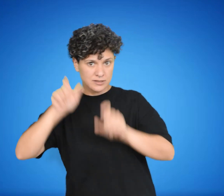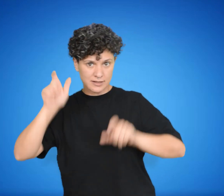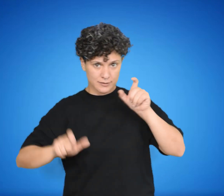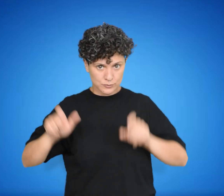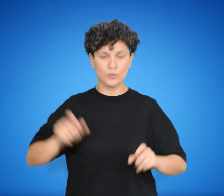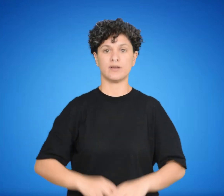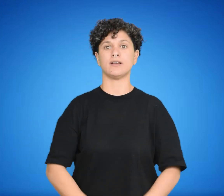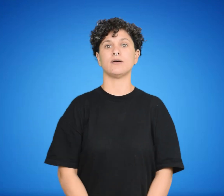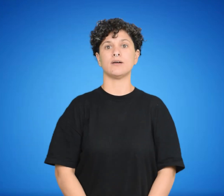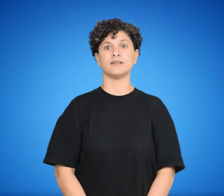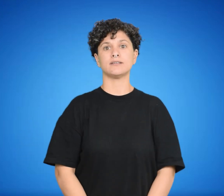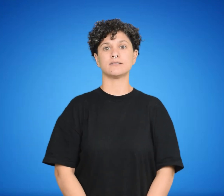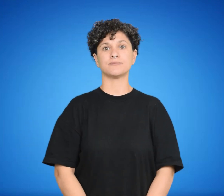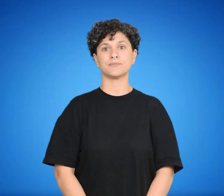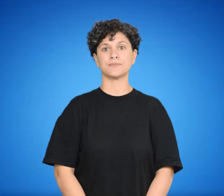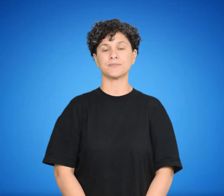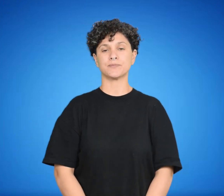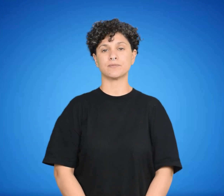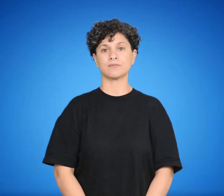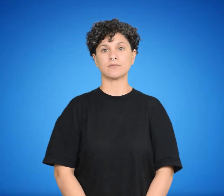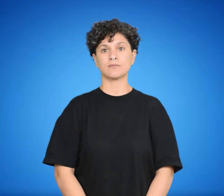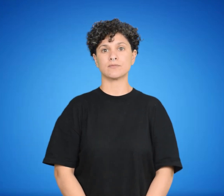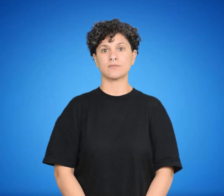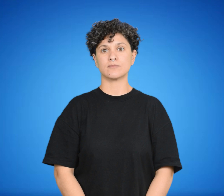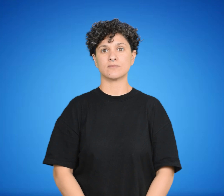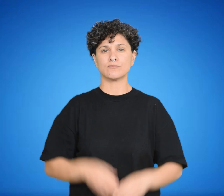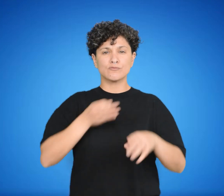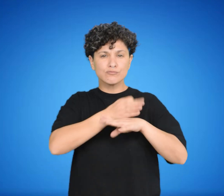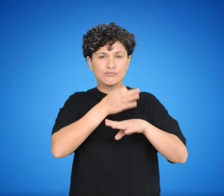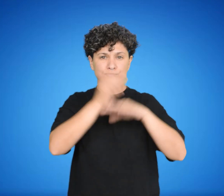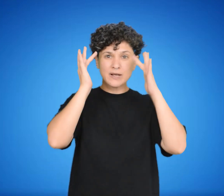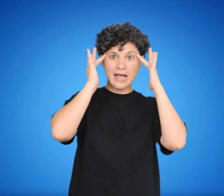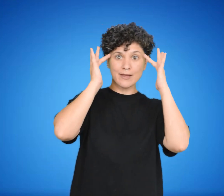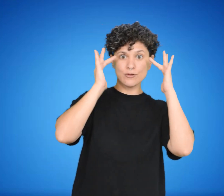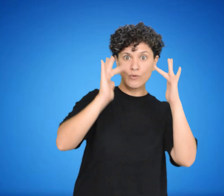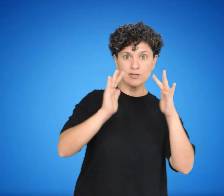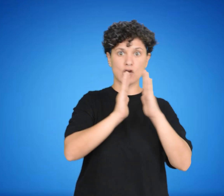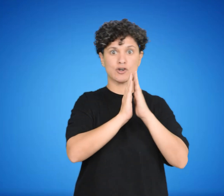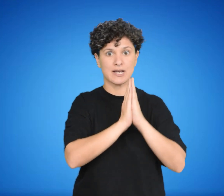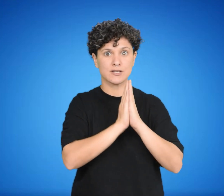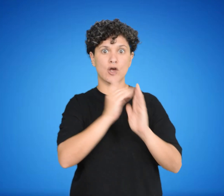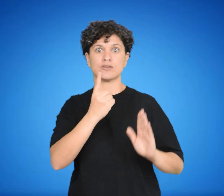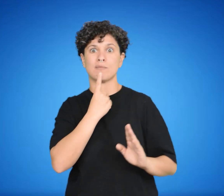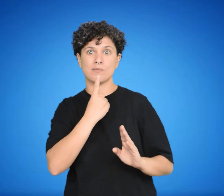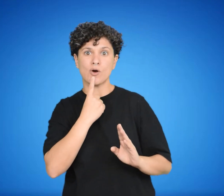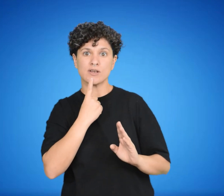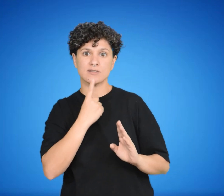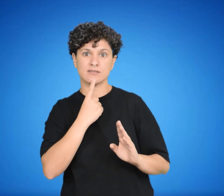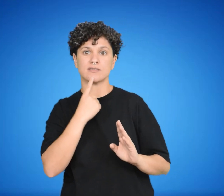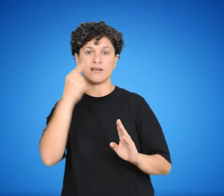padre pertenecía a medios intelectuales y políticos. Esta formación religiosa